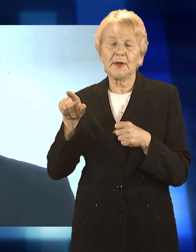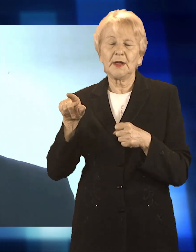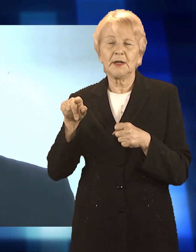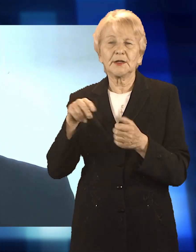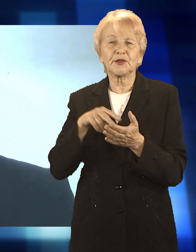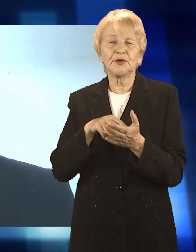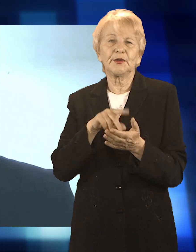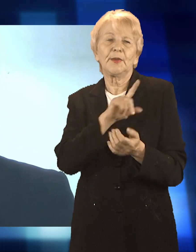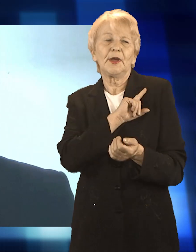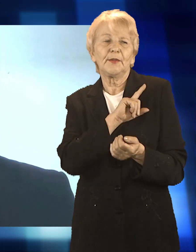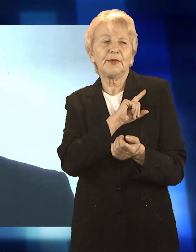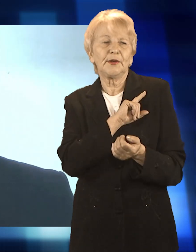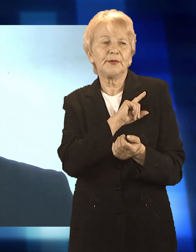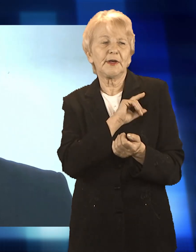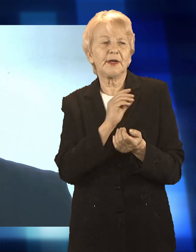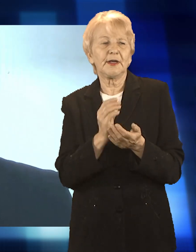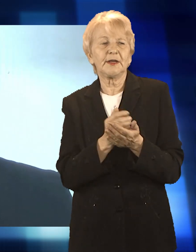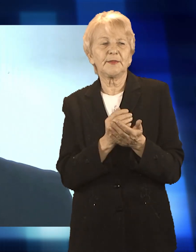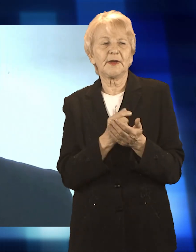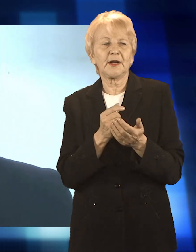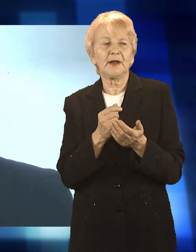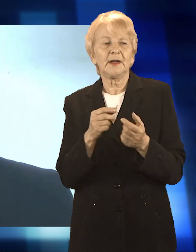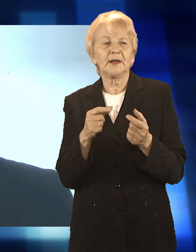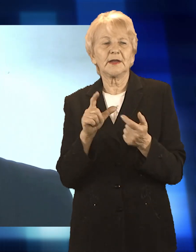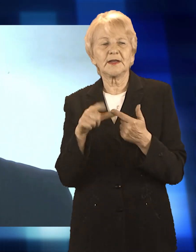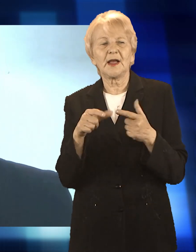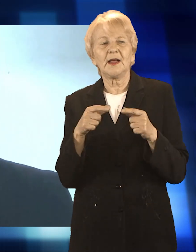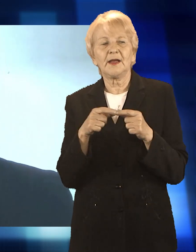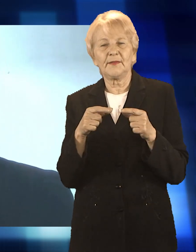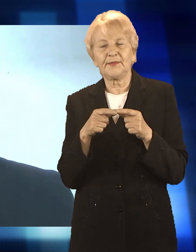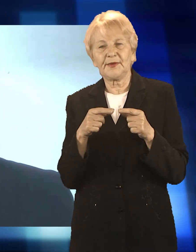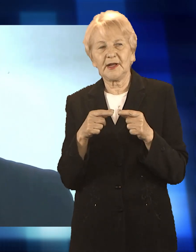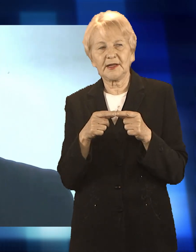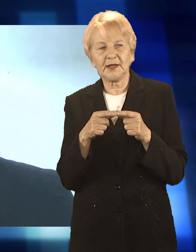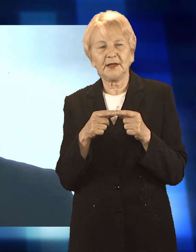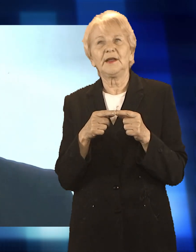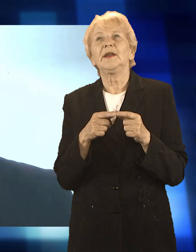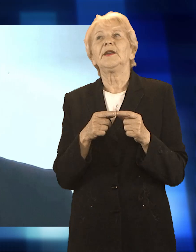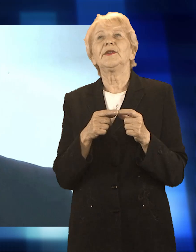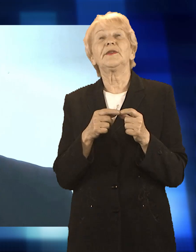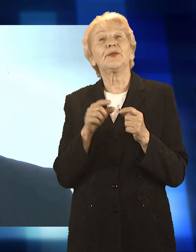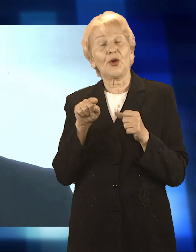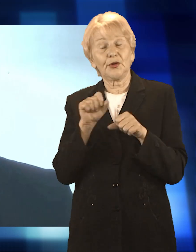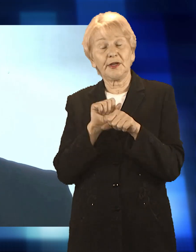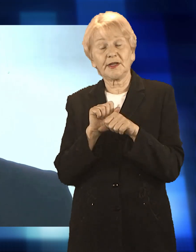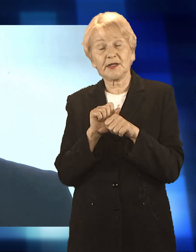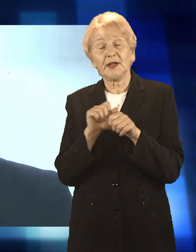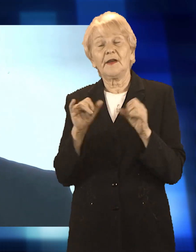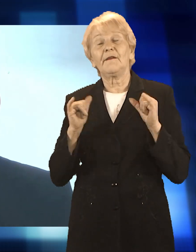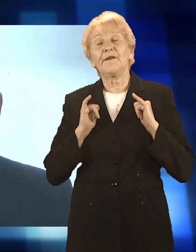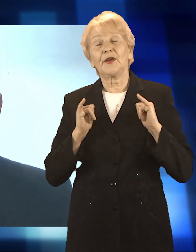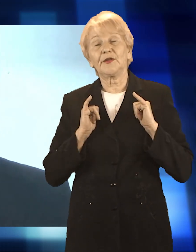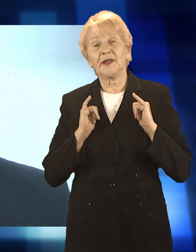aplikacji nie trzeba w żaden sposób podchodzić nawet do parka mordrów. Z pozycji samochodu, siedzenia można sobie to